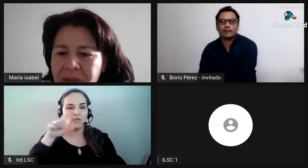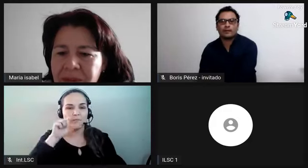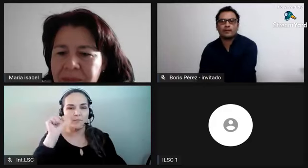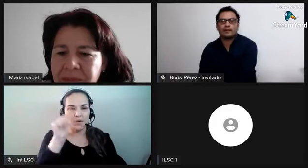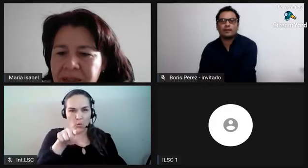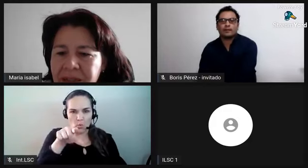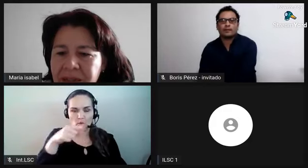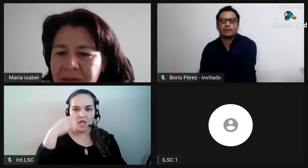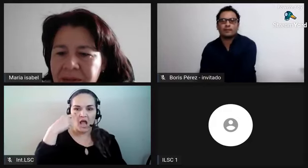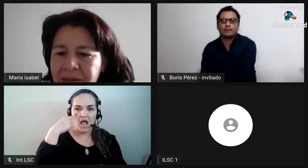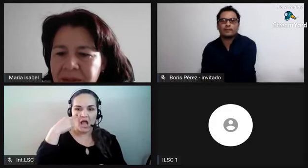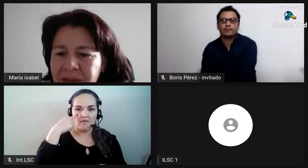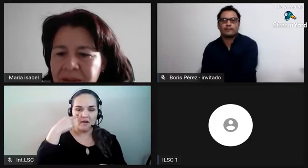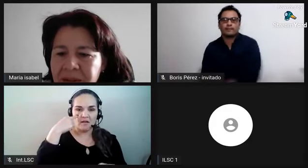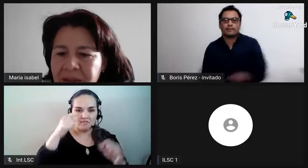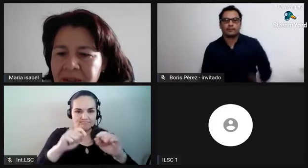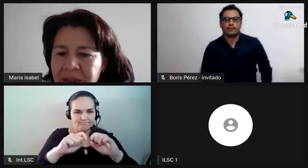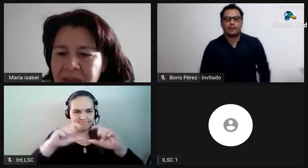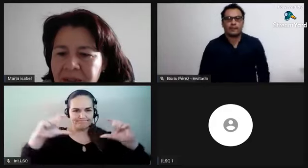la puedan ver.